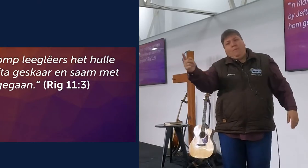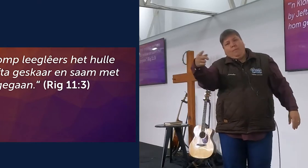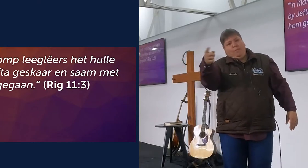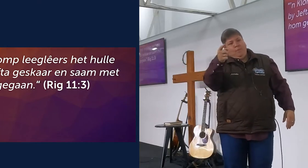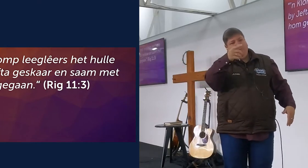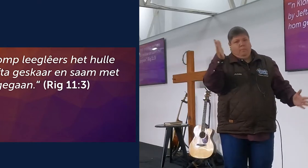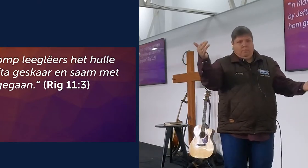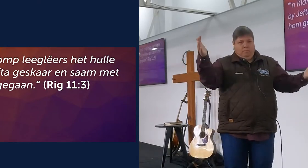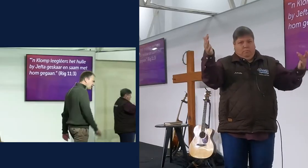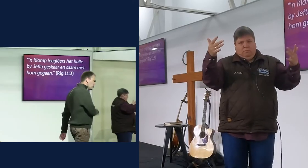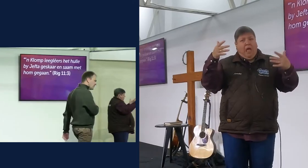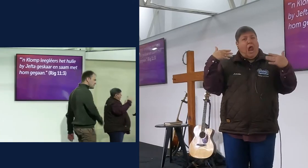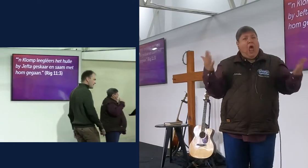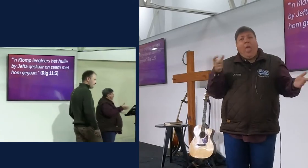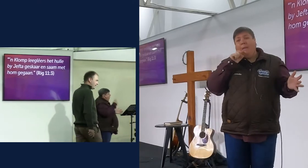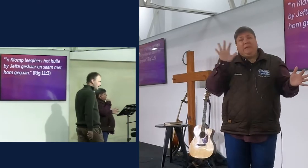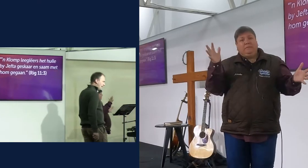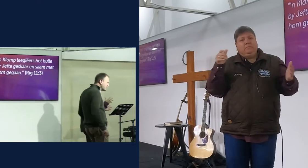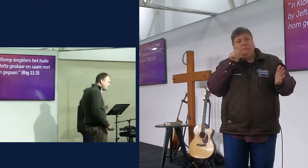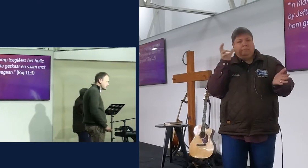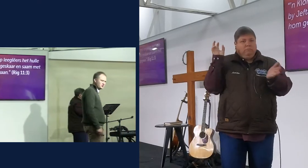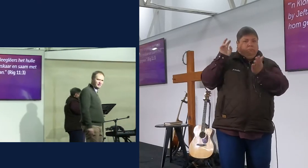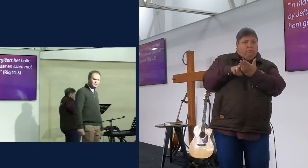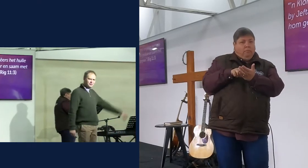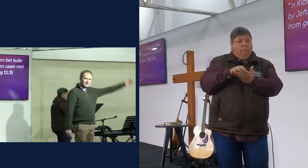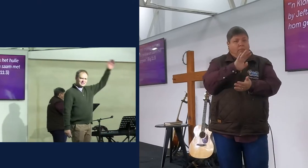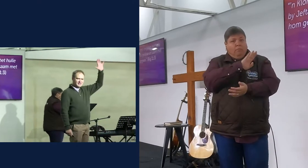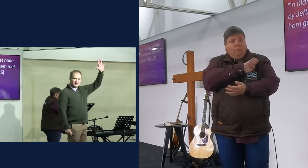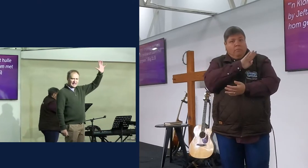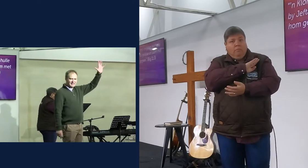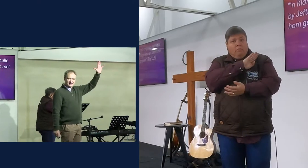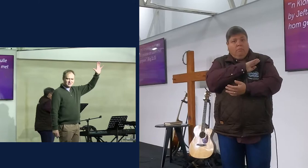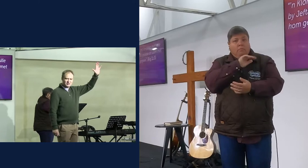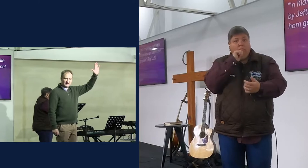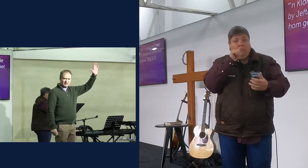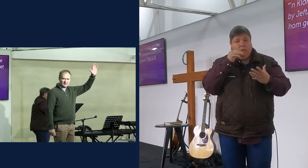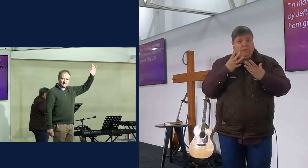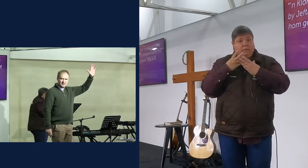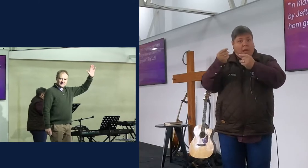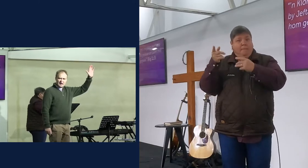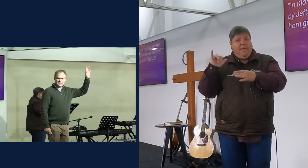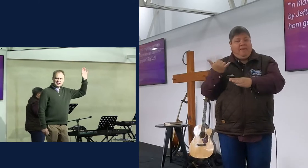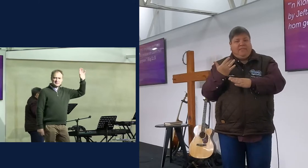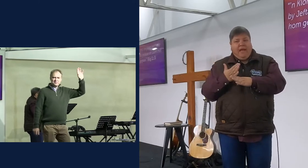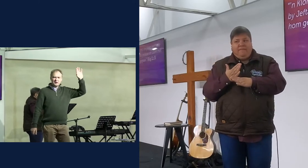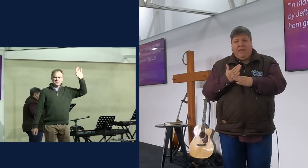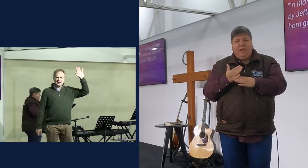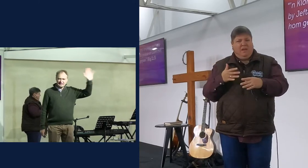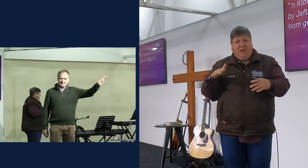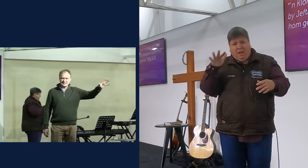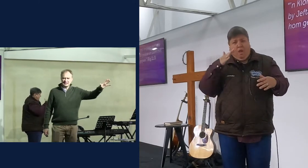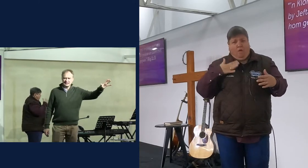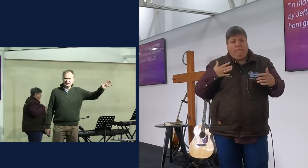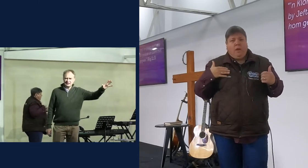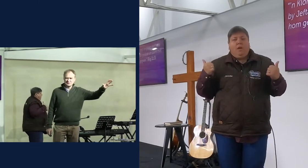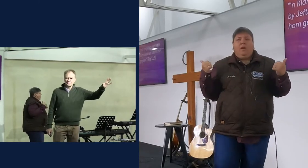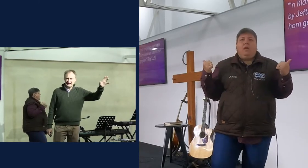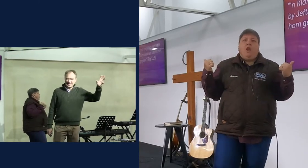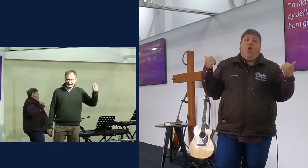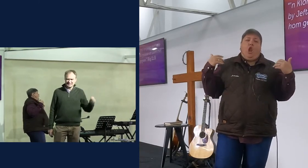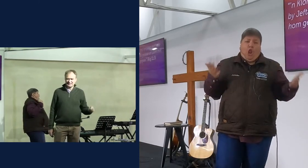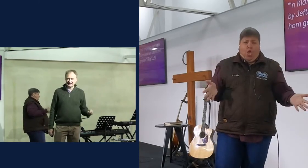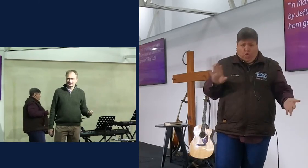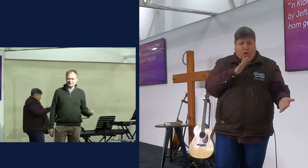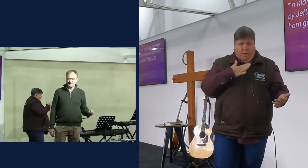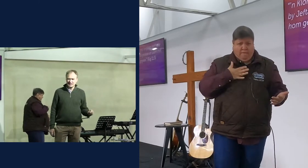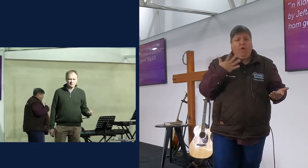met hy? hy het vir my weer maar gaan bouw, hy kom daar en sê, hoorie, ek kan nie niks doen nie, wie van julle sê, jy kan nie niks doen nie, weet vakantie, is vir my